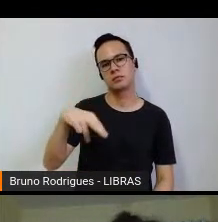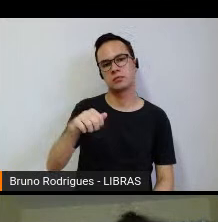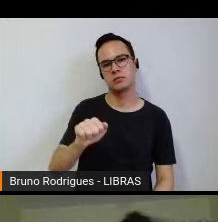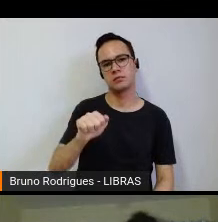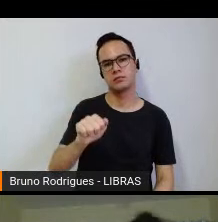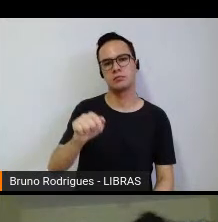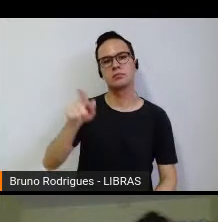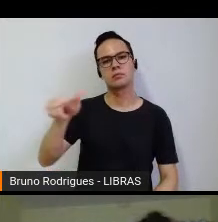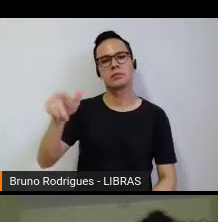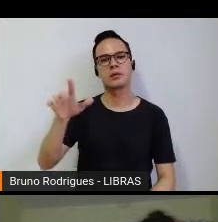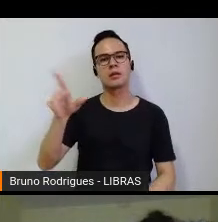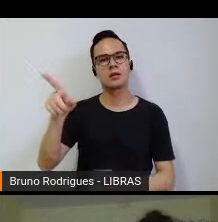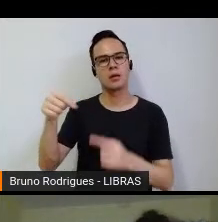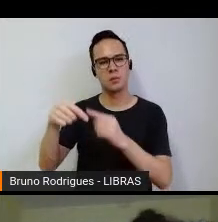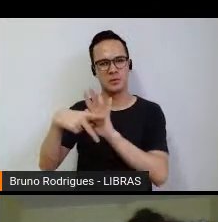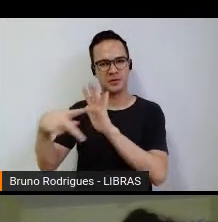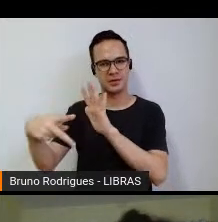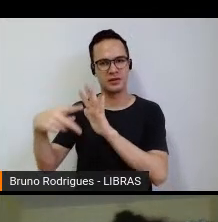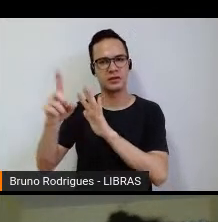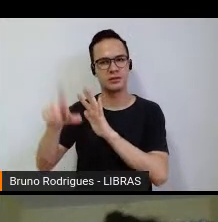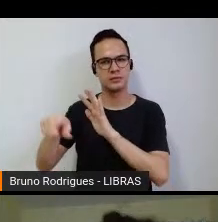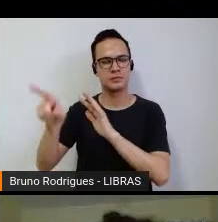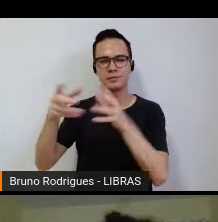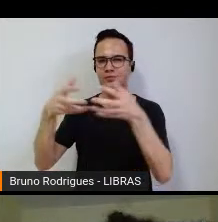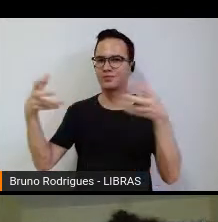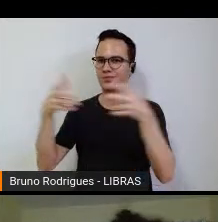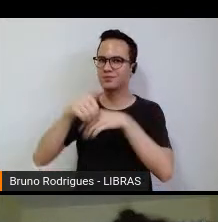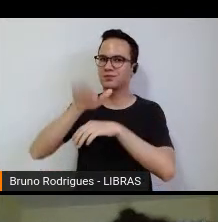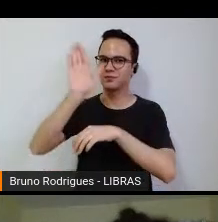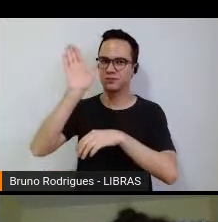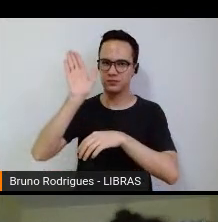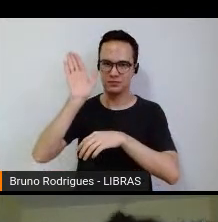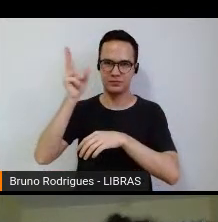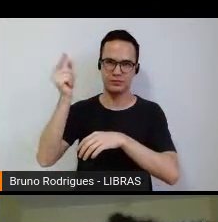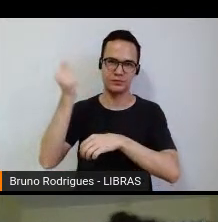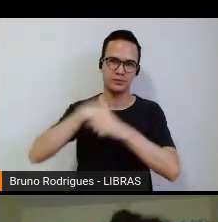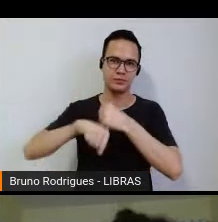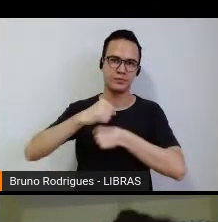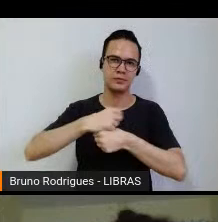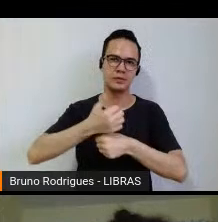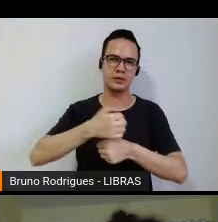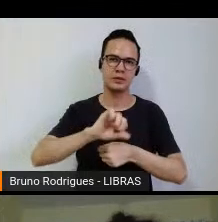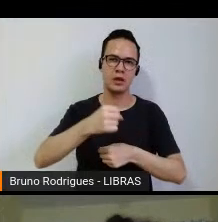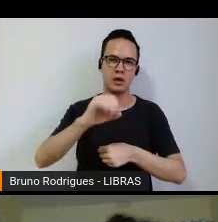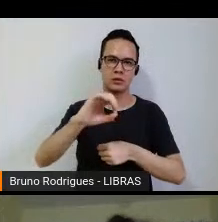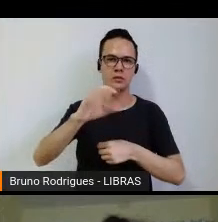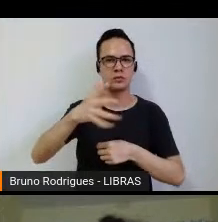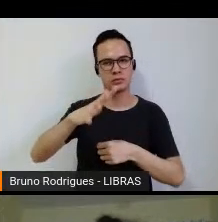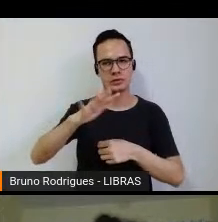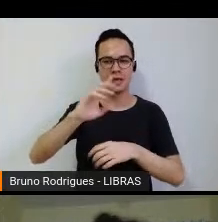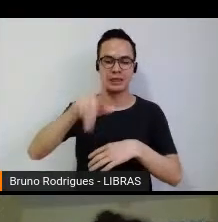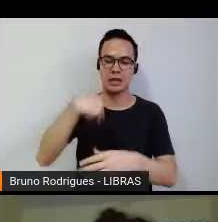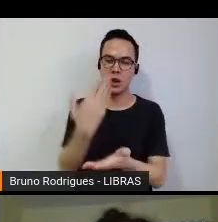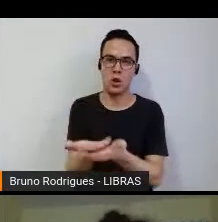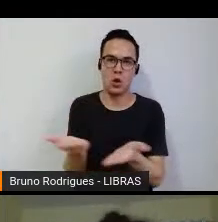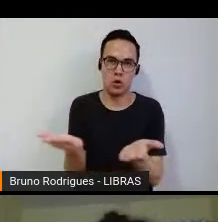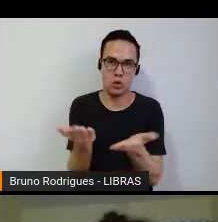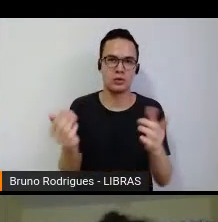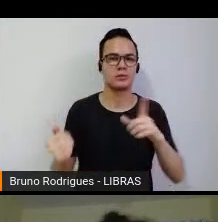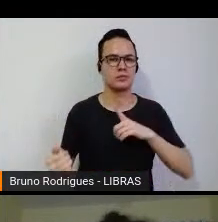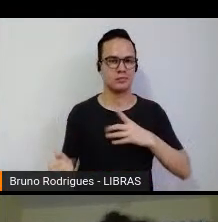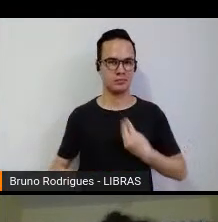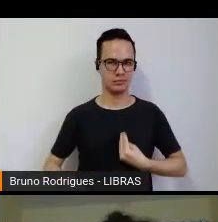foi um dos maiores times dos anos 80 e anos 90, até hoje esse time existe,